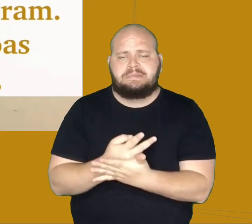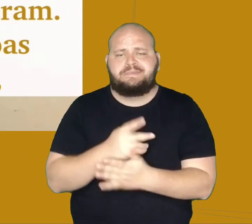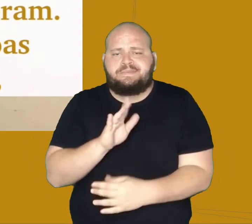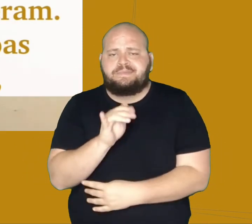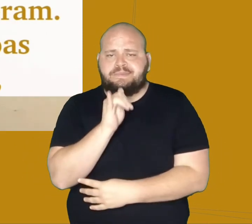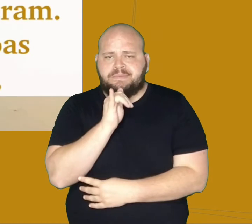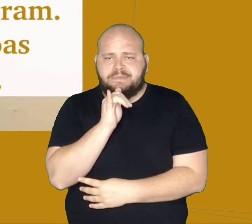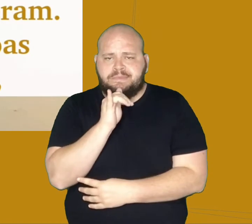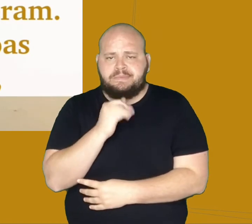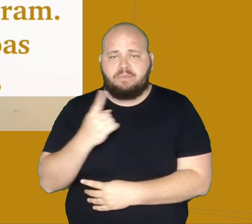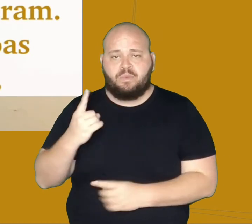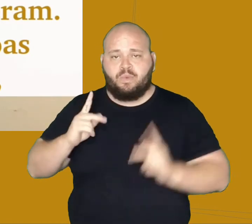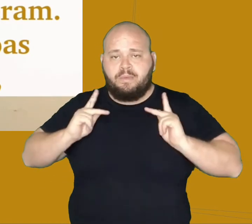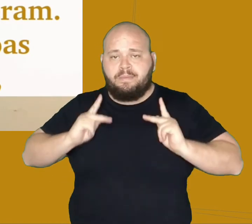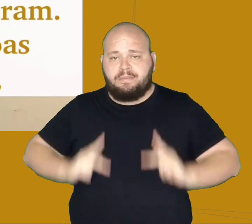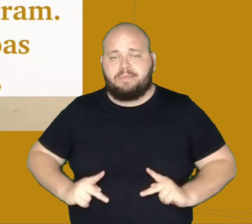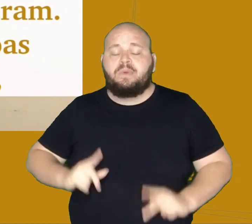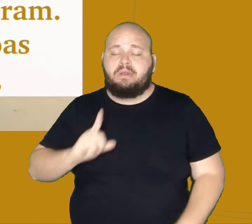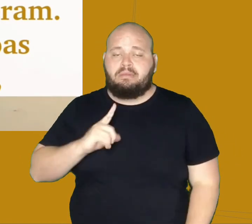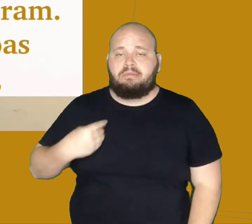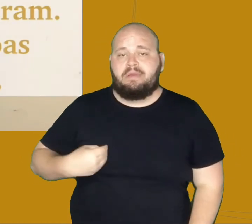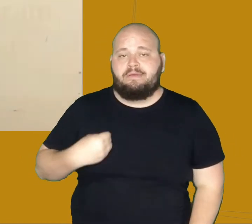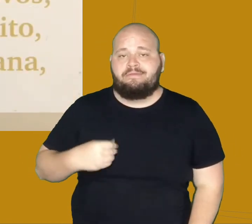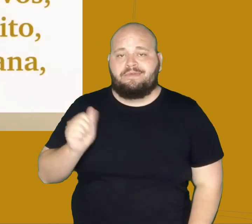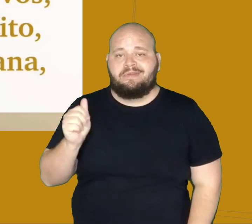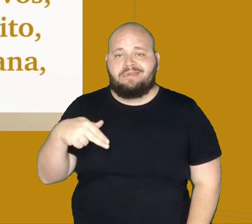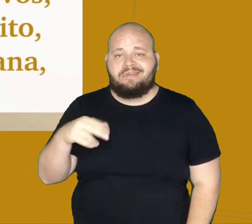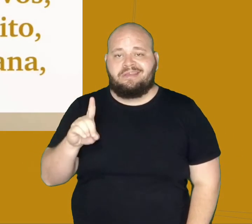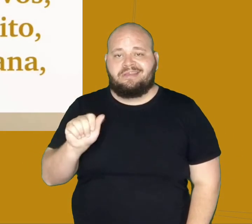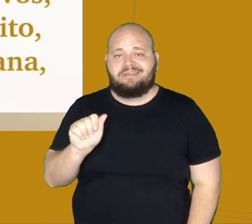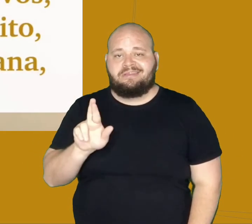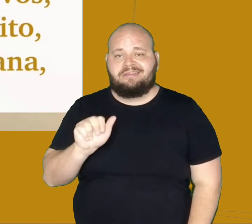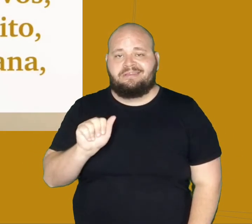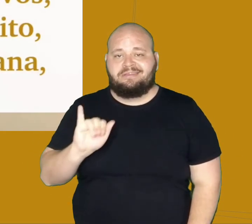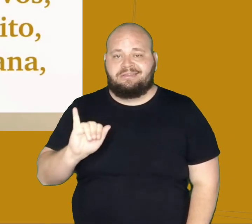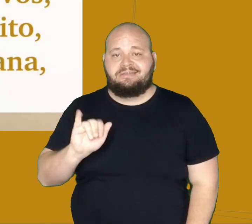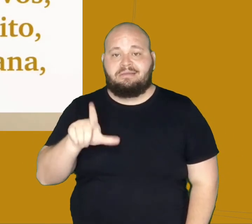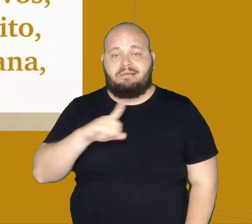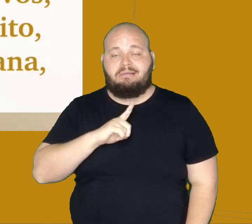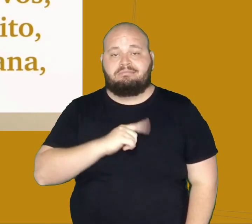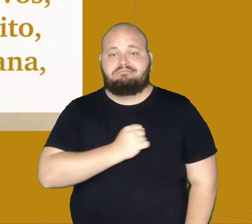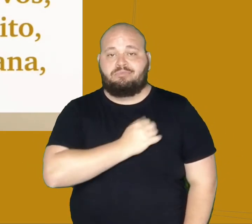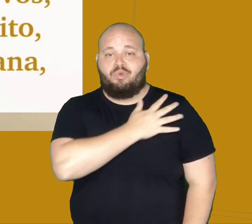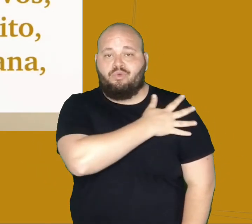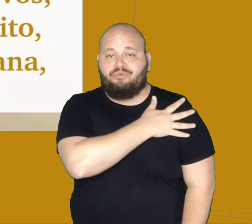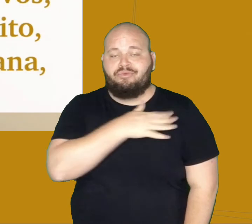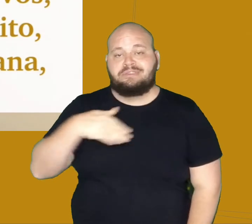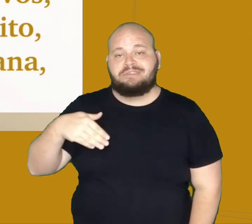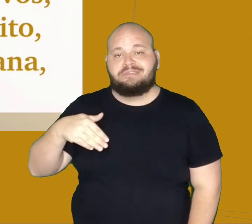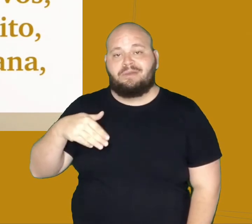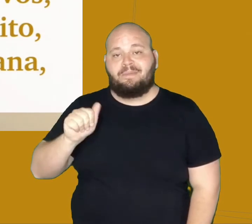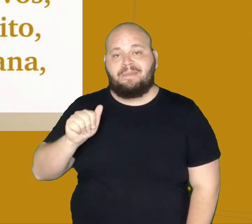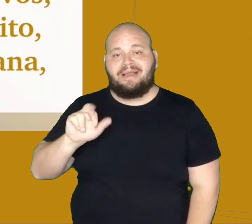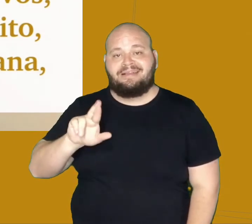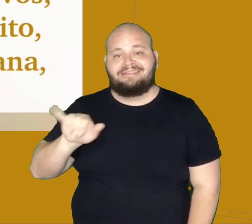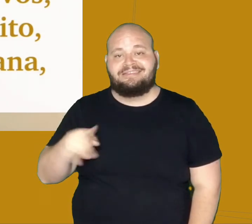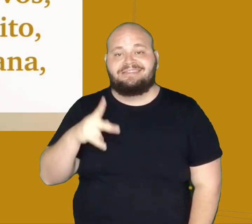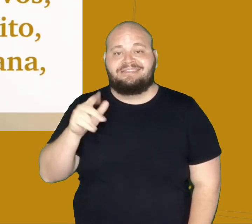exemplo, uma das pessoas que estiveram em Andaraí com Dona Benedita foi oficial da Maria Tenente Mascarenhas. Vinha um